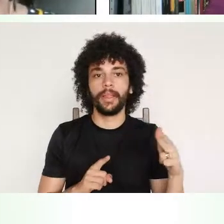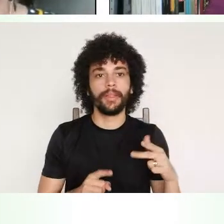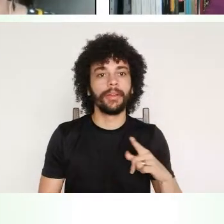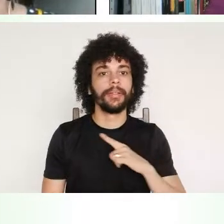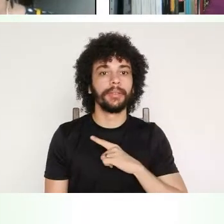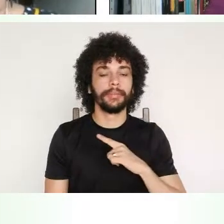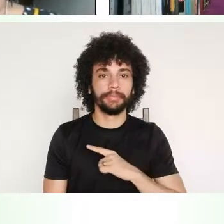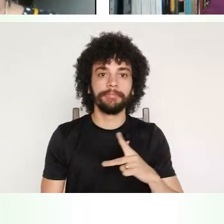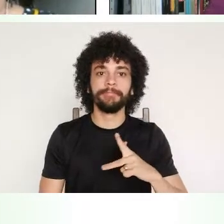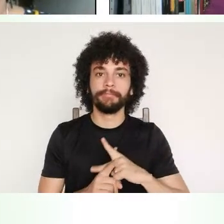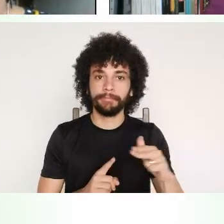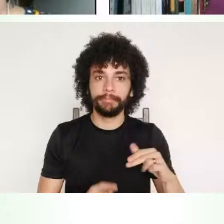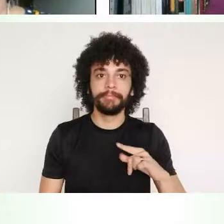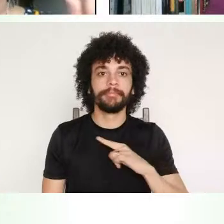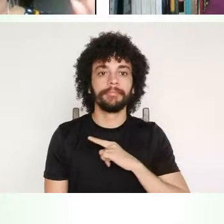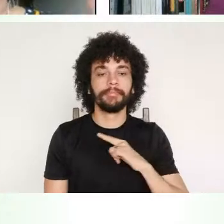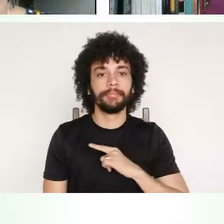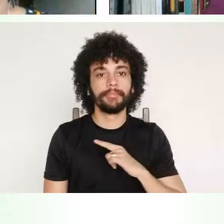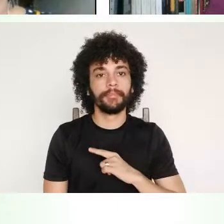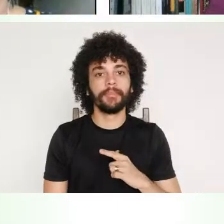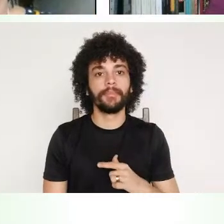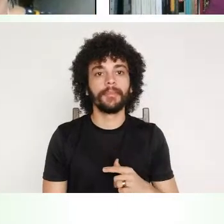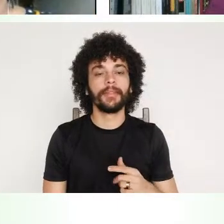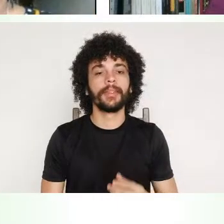grandes vitoriosos por termos